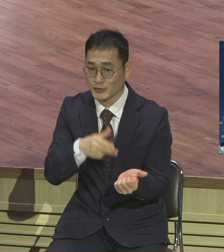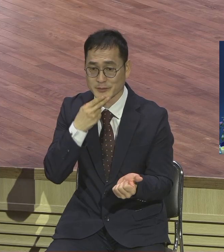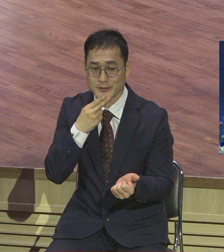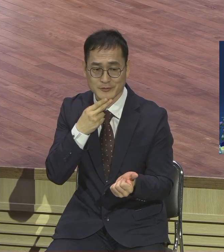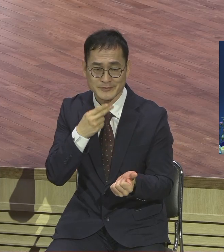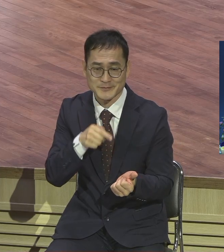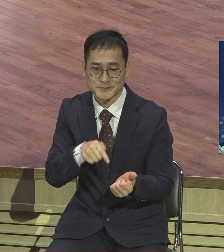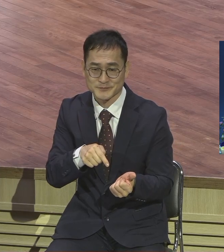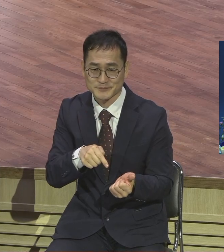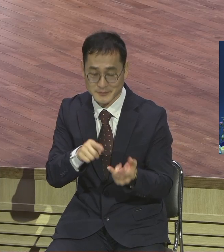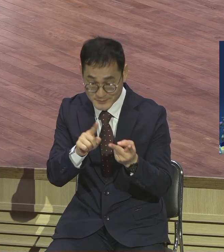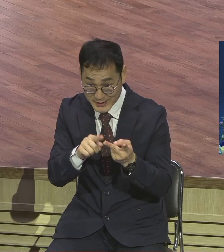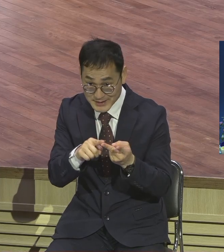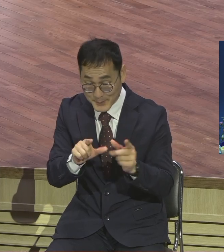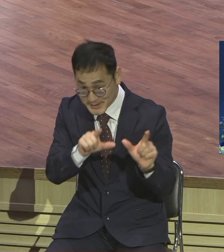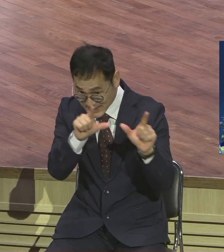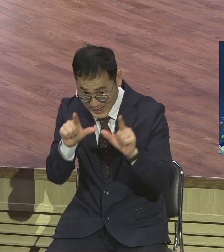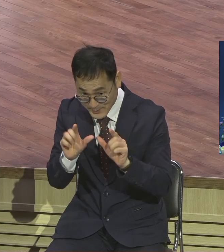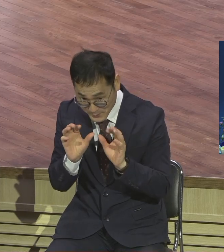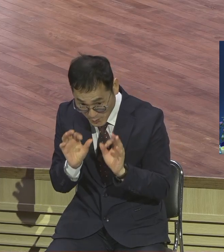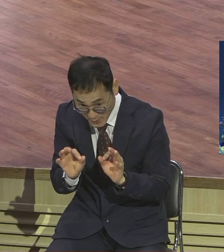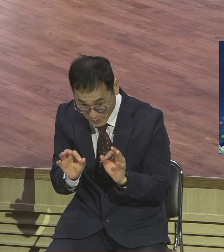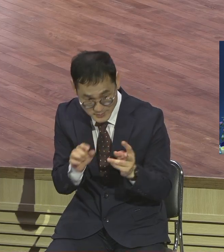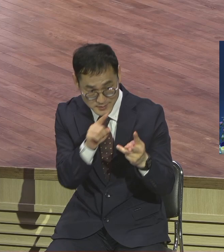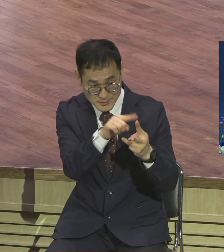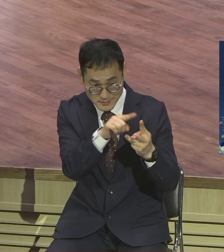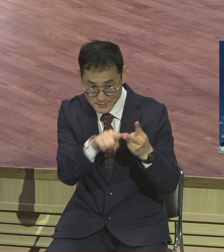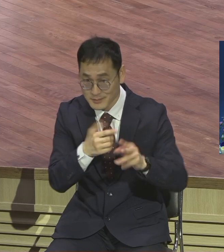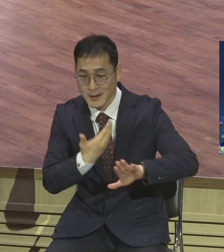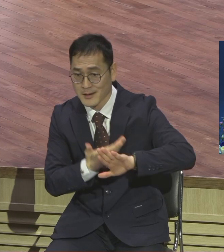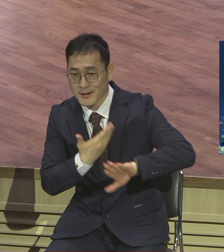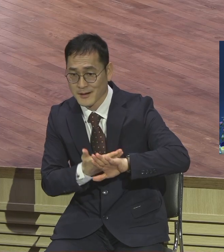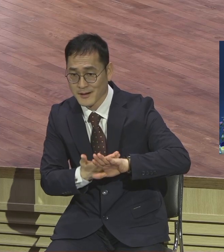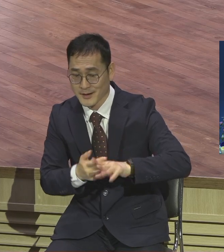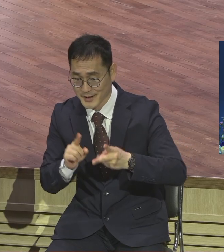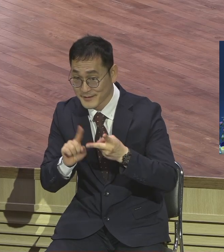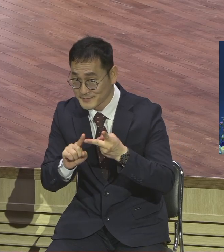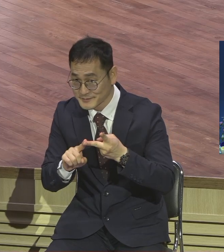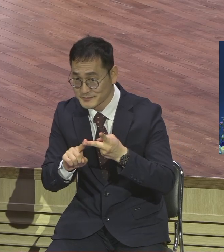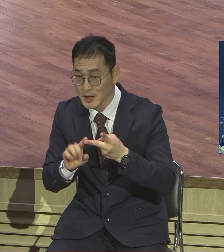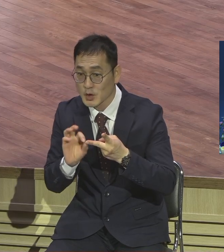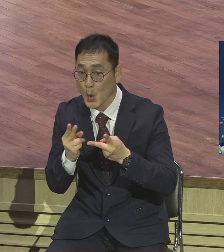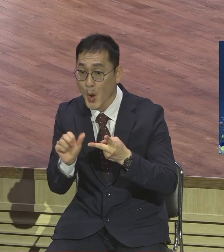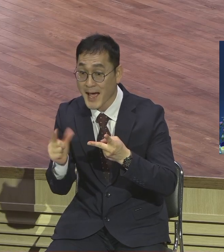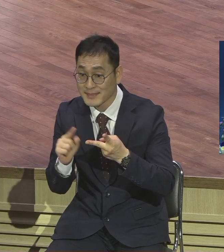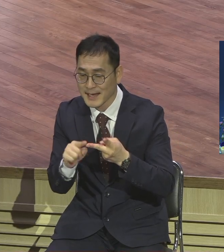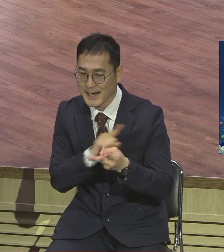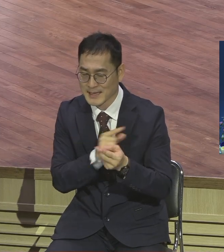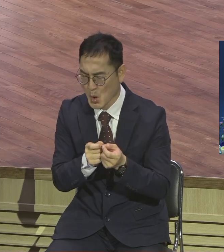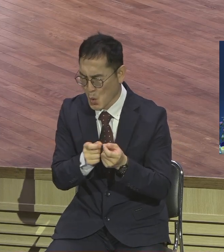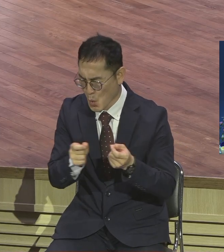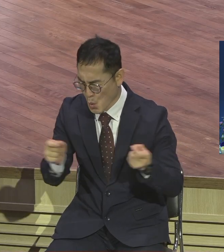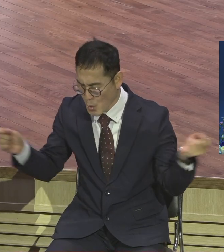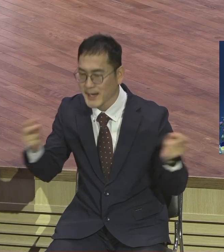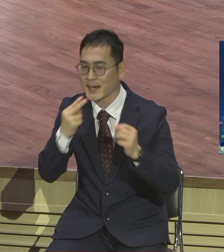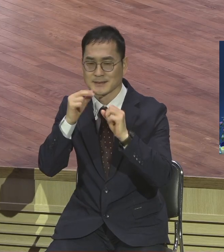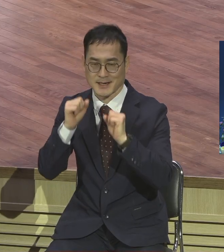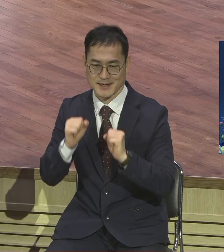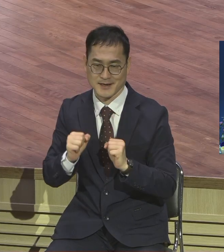보면요 정반대로 달랐잖아요 요한은 가장 오래 살면서 예수님께서 이